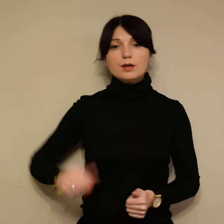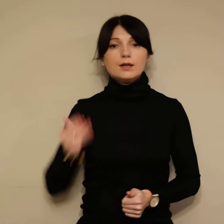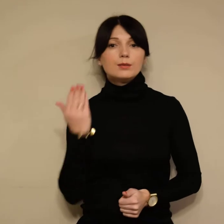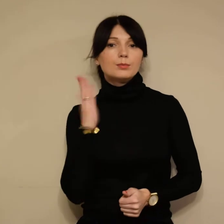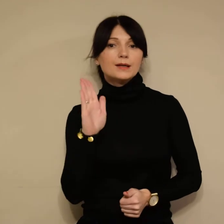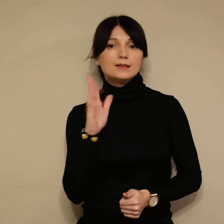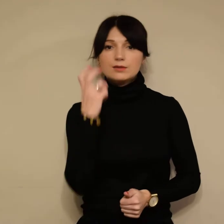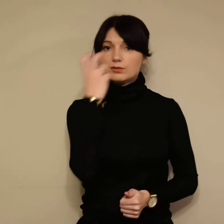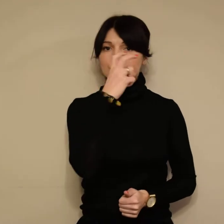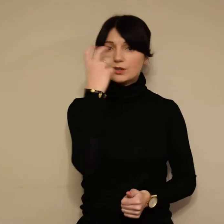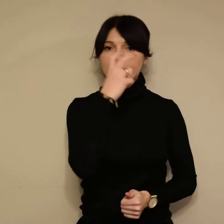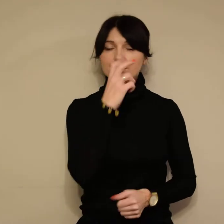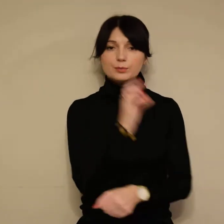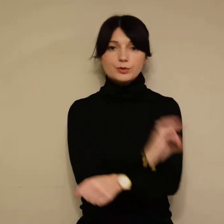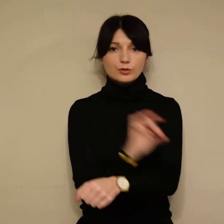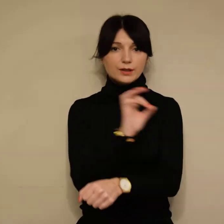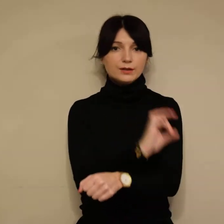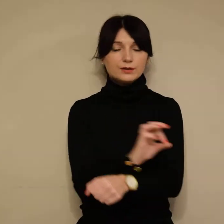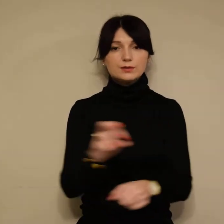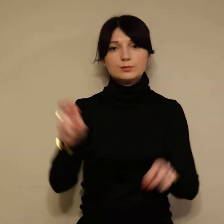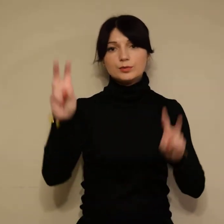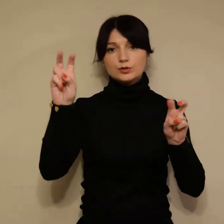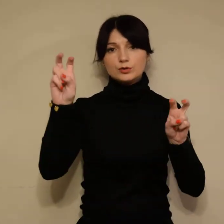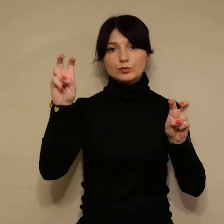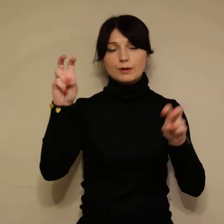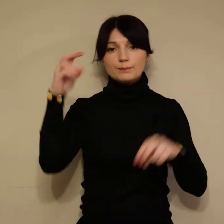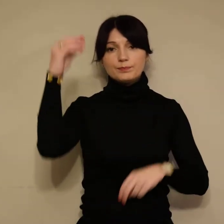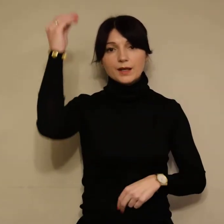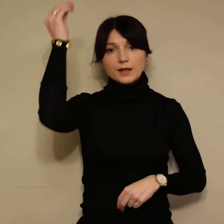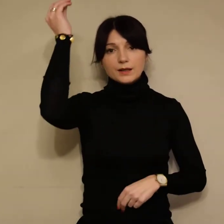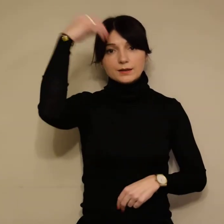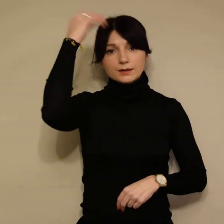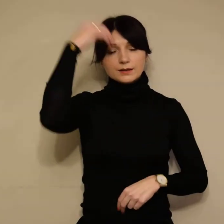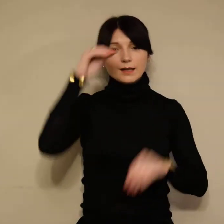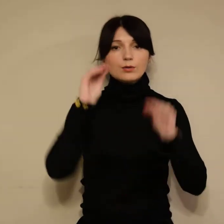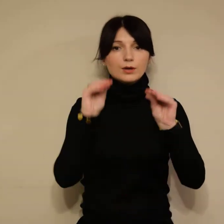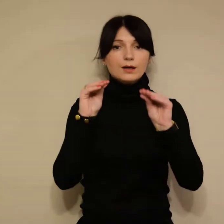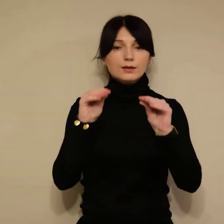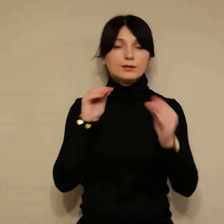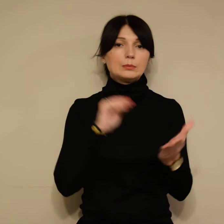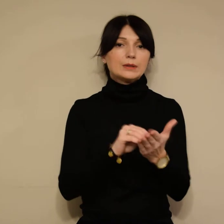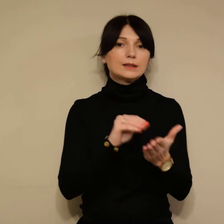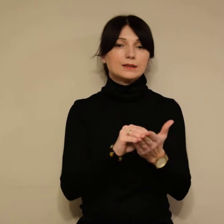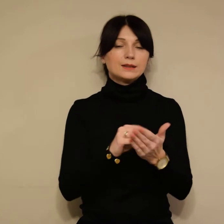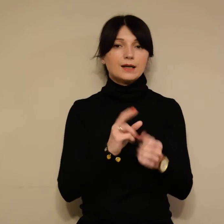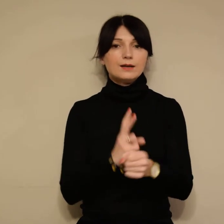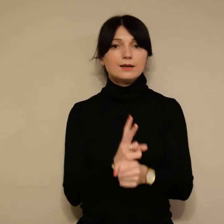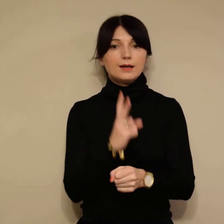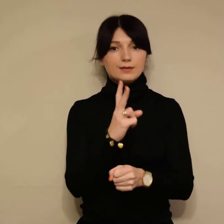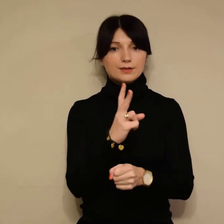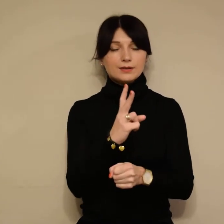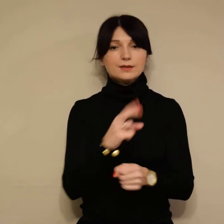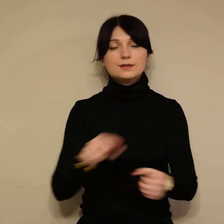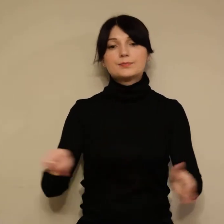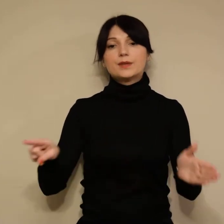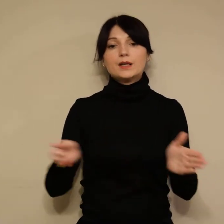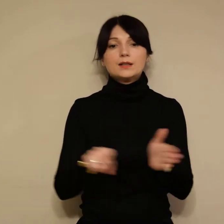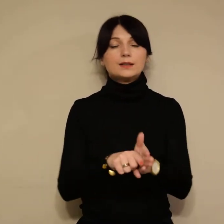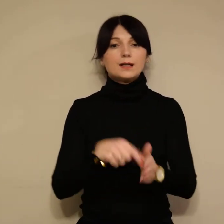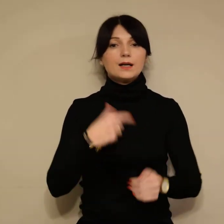bardzo ciekawy projekt pod tytułem Nauka, Praktyka AWANS dla